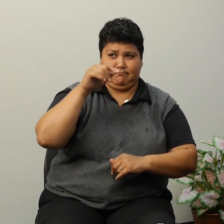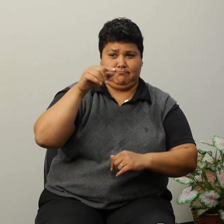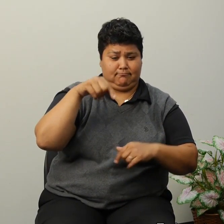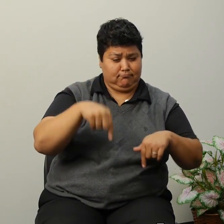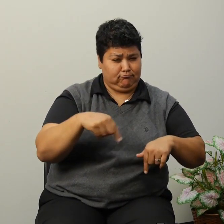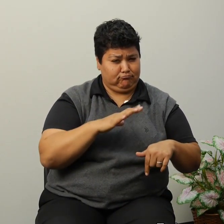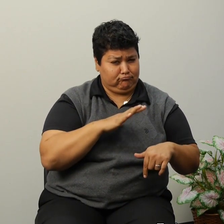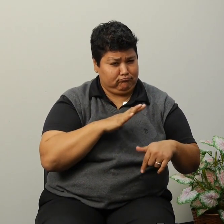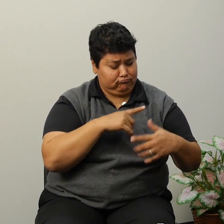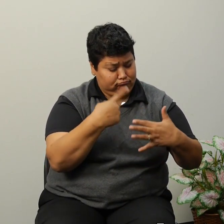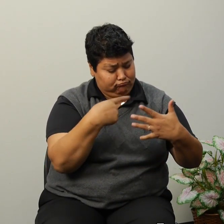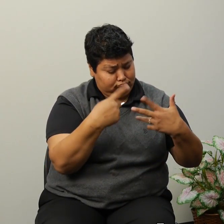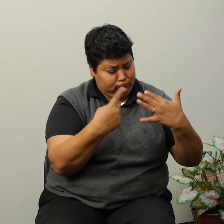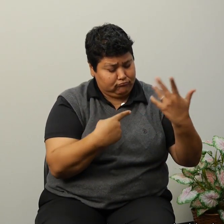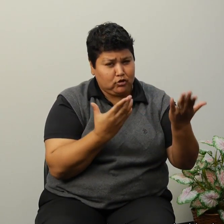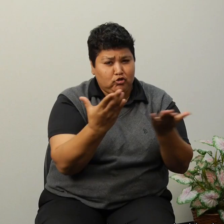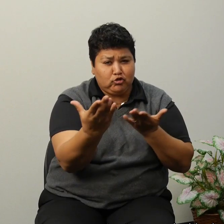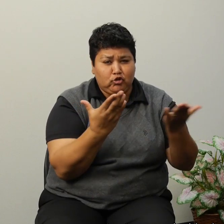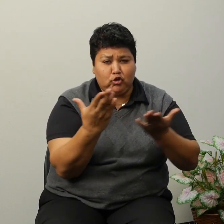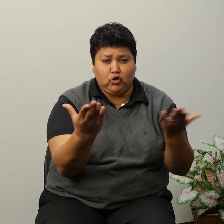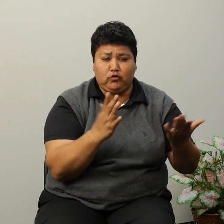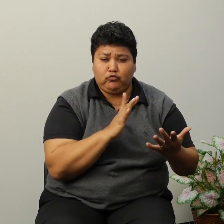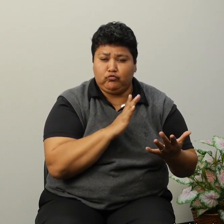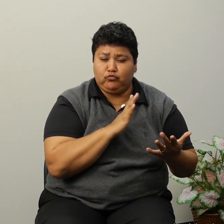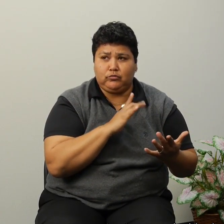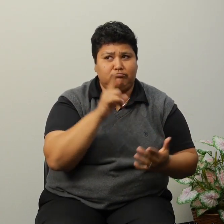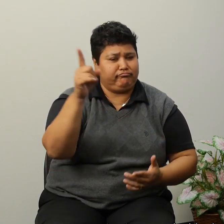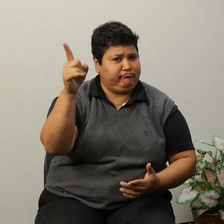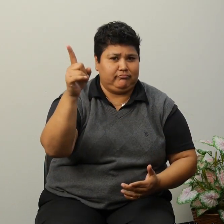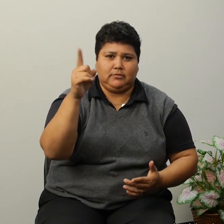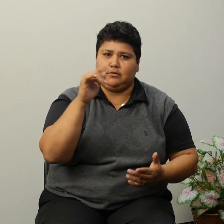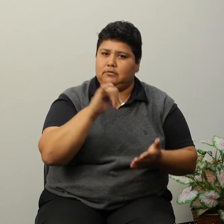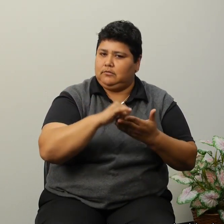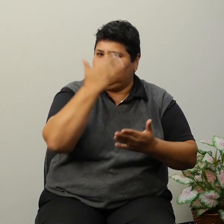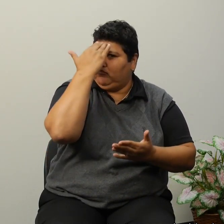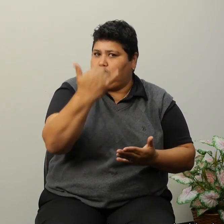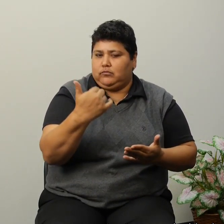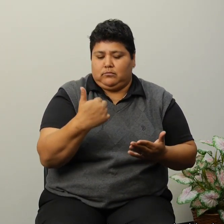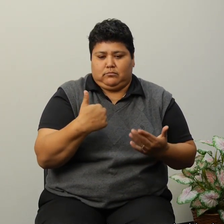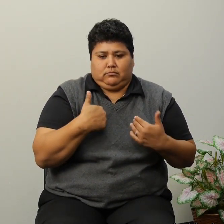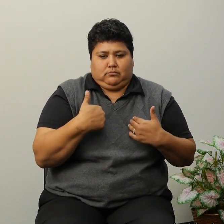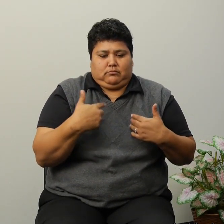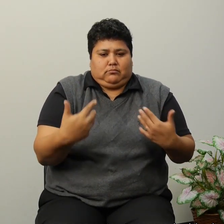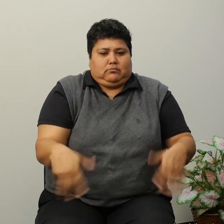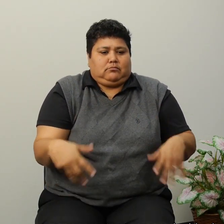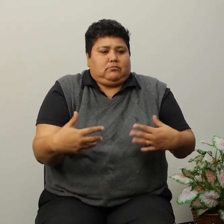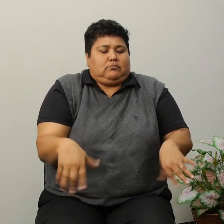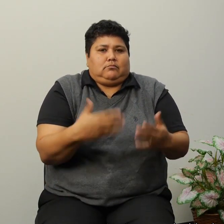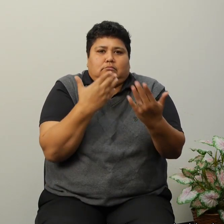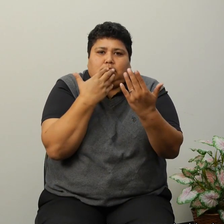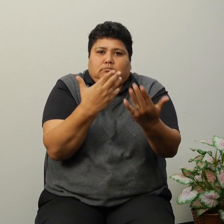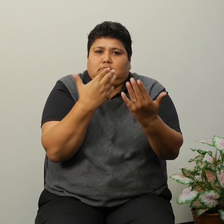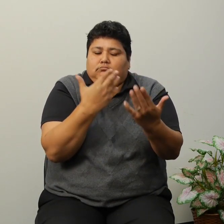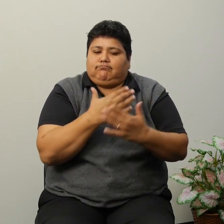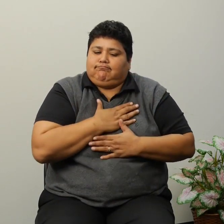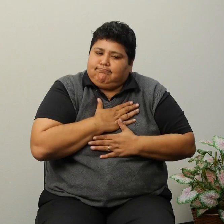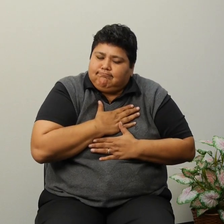Todo es tan diferente. Por eso estoy tan agradecida de todo lo que me han dado.